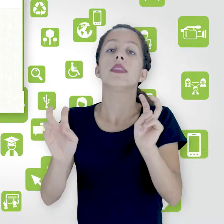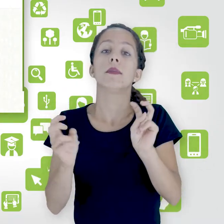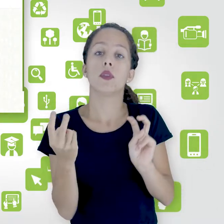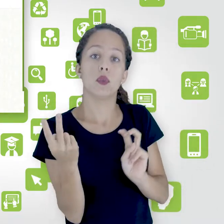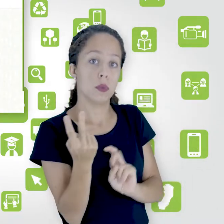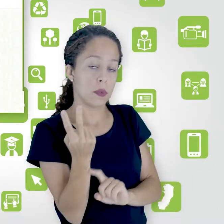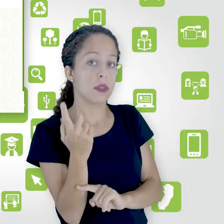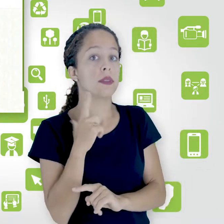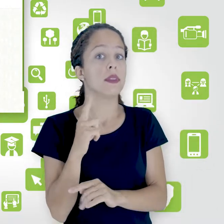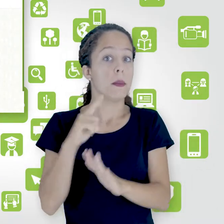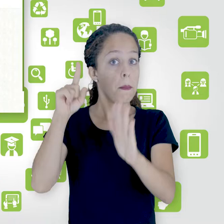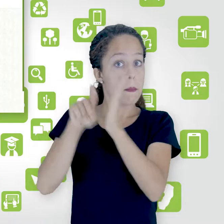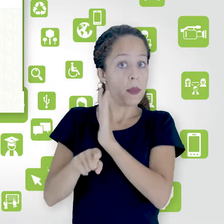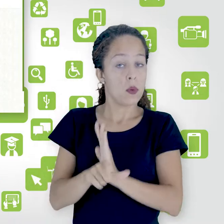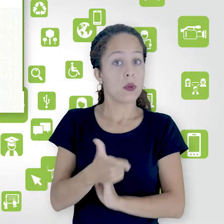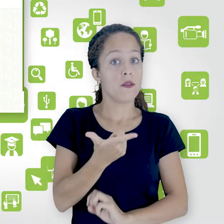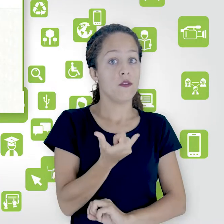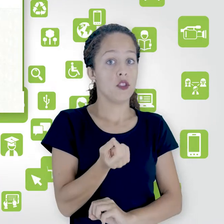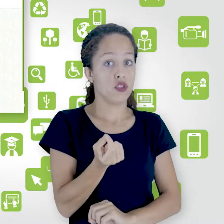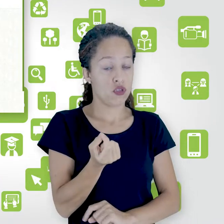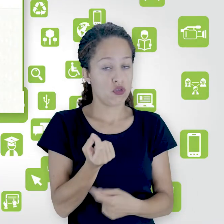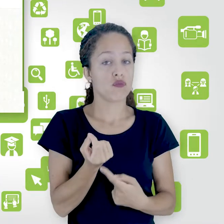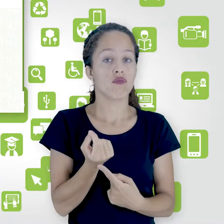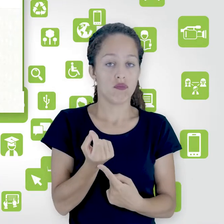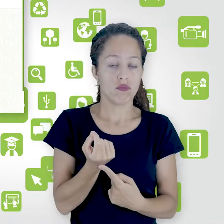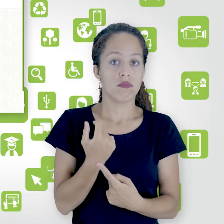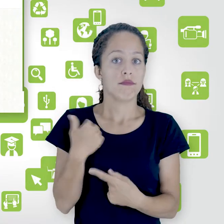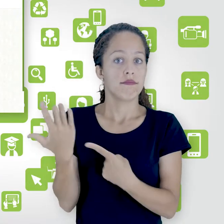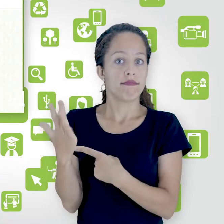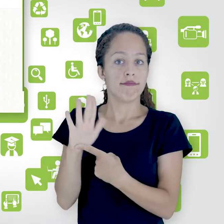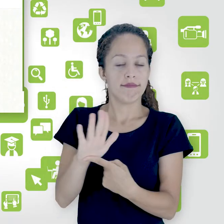20 perguntas. Eu vou mostrar aqui para vocês como é que é essa categoria.